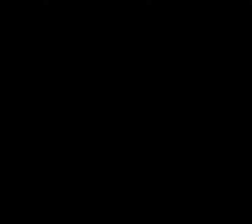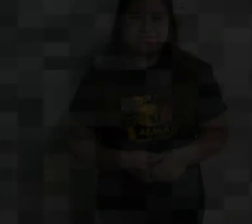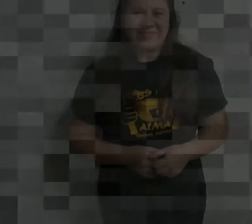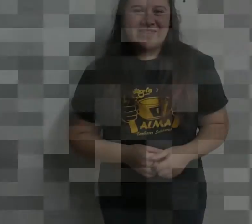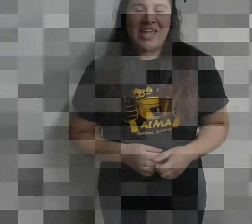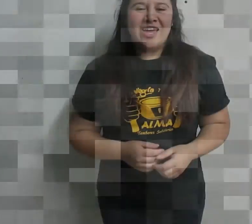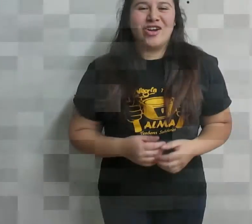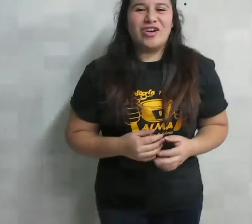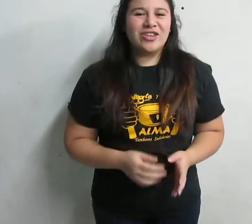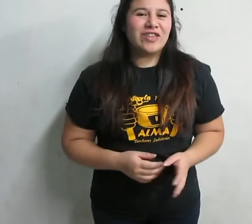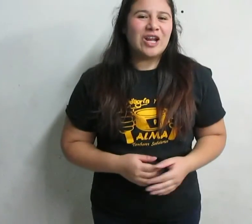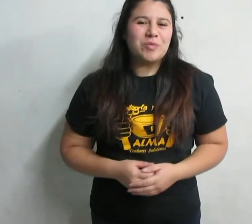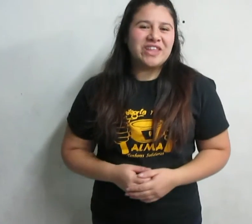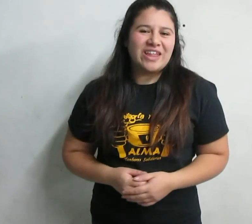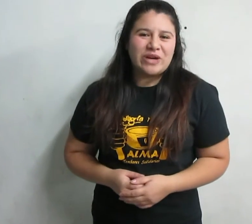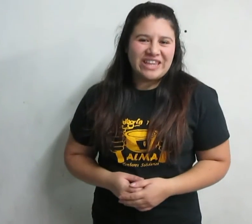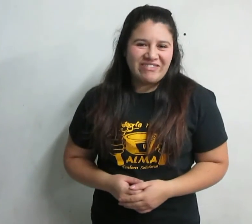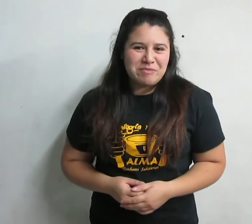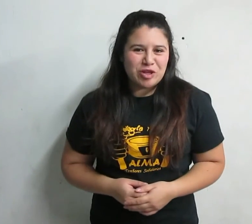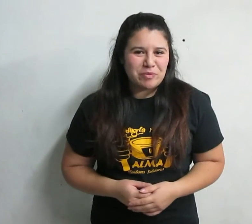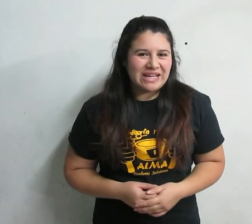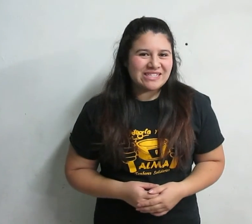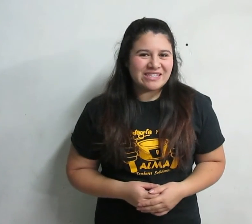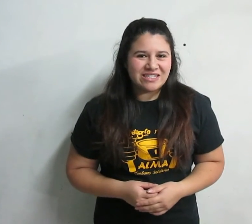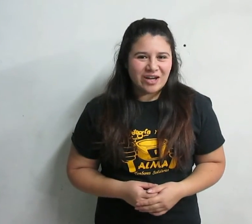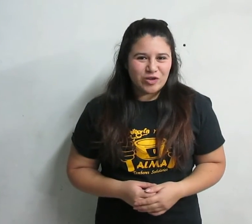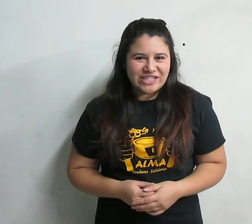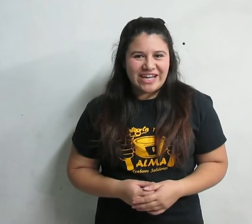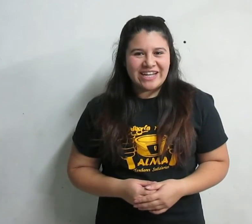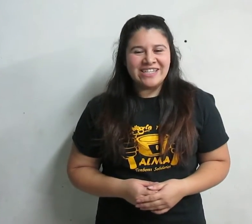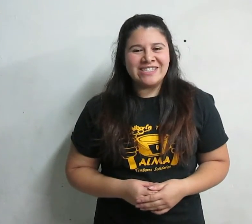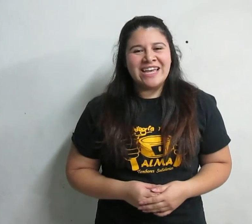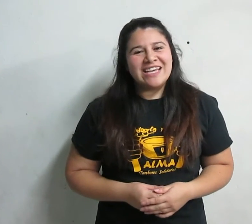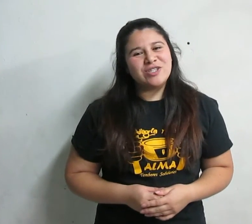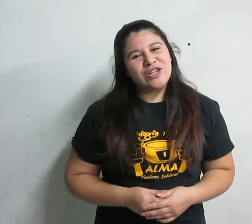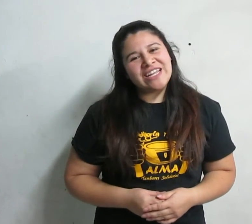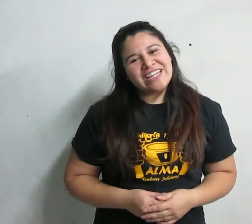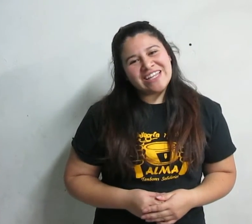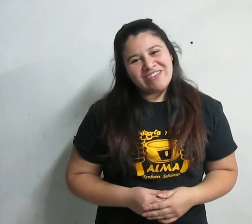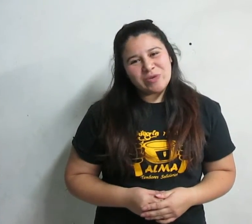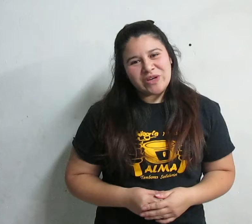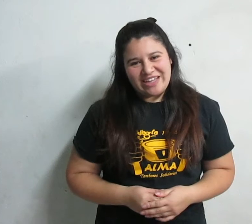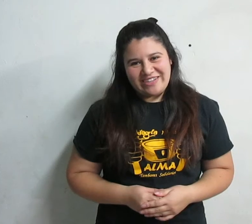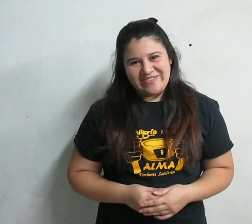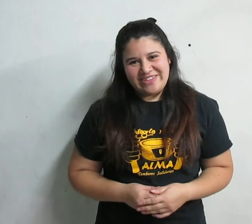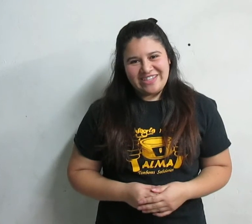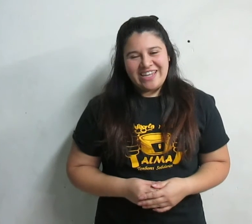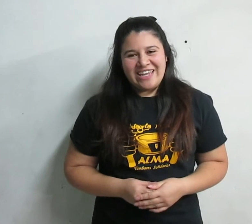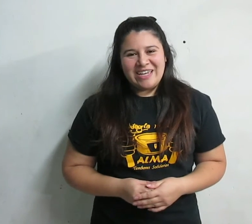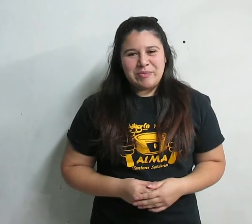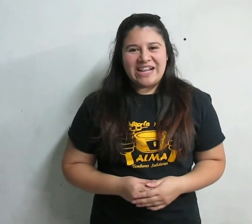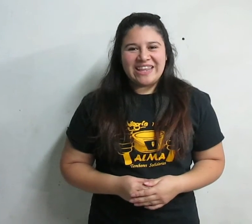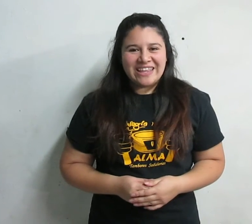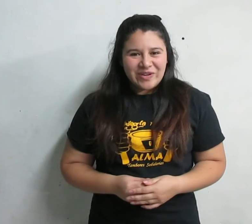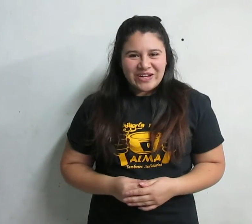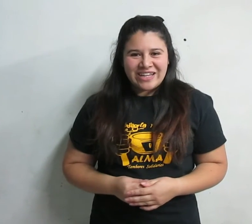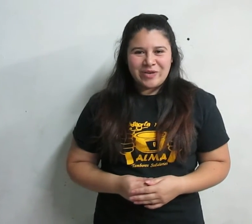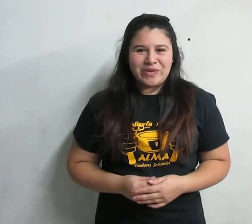Hola a toda la comunidad educativa, mi nombre es Nashka González y soy laterista de batucada. Para el día de hoy le tengo una